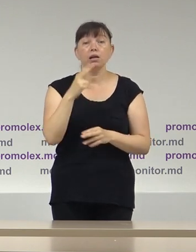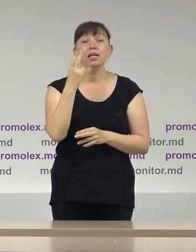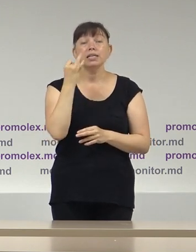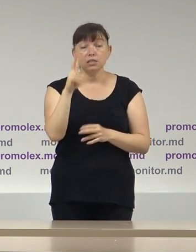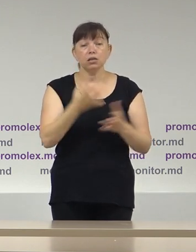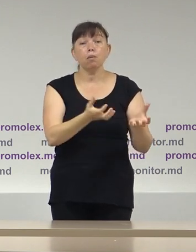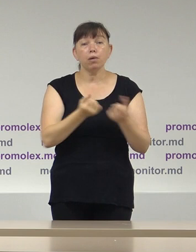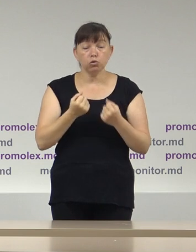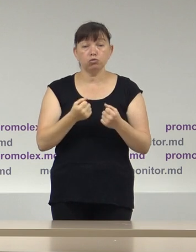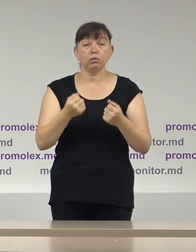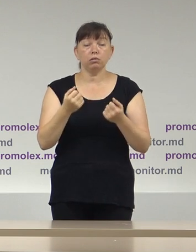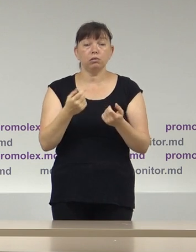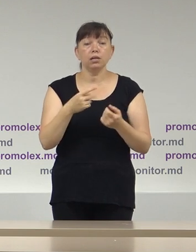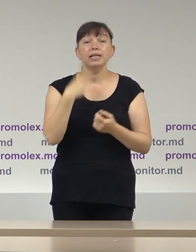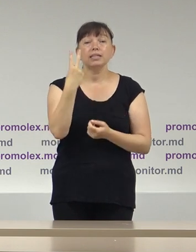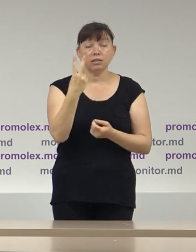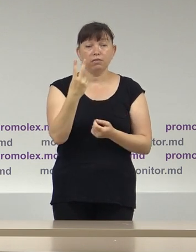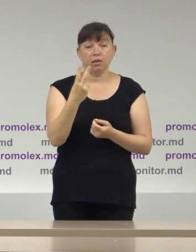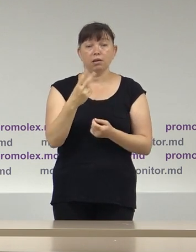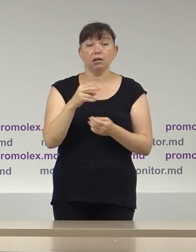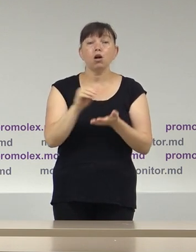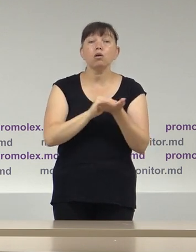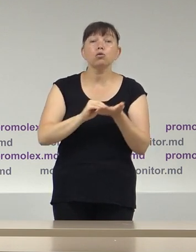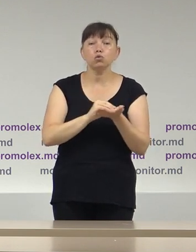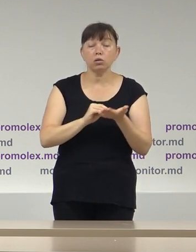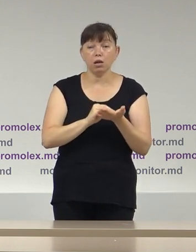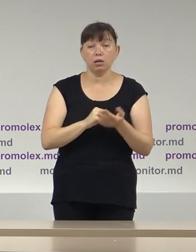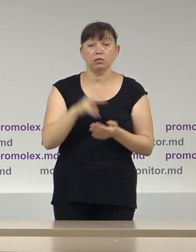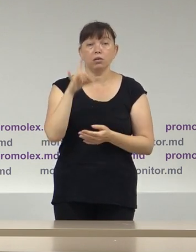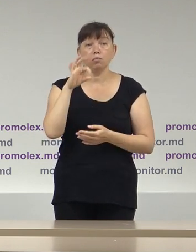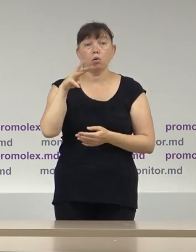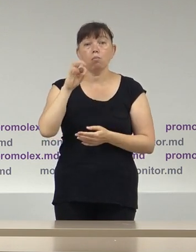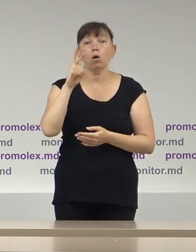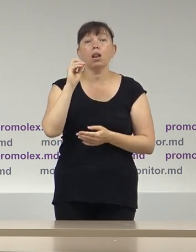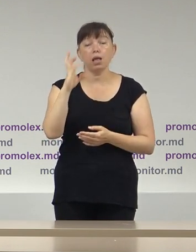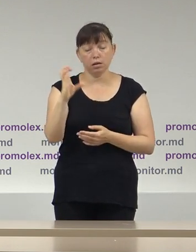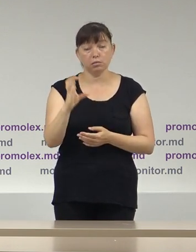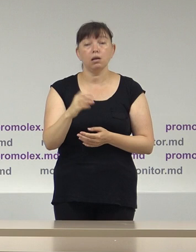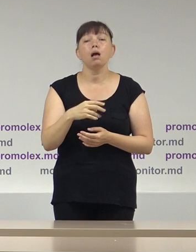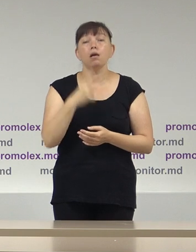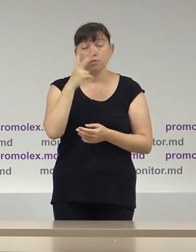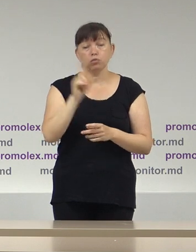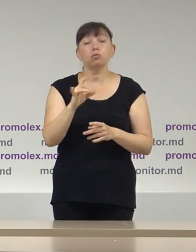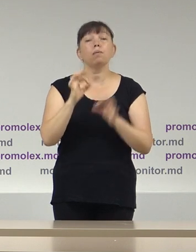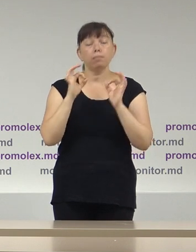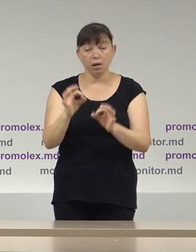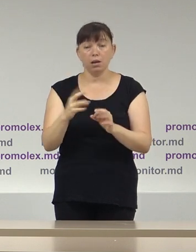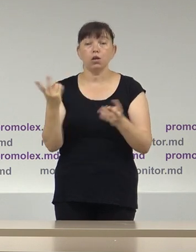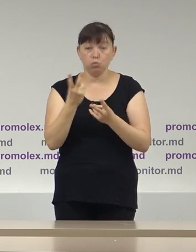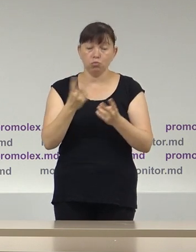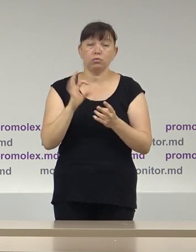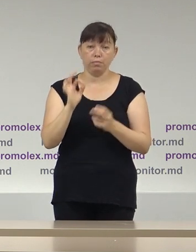recepționat corespunzător două avize consultative. Promolex apreciază pozitiv practica remiterii